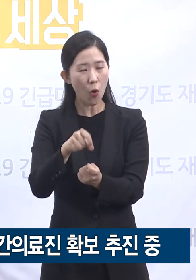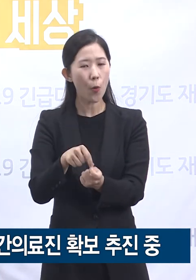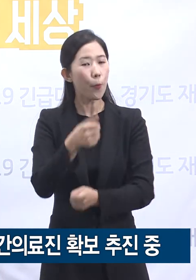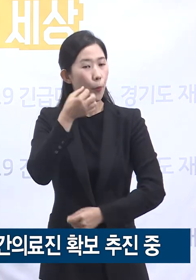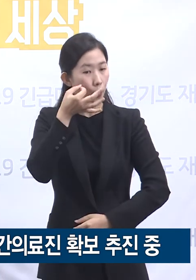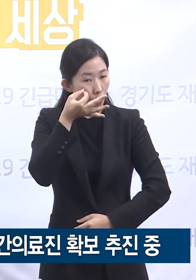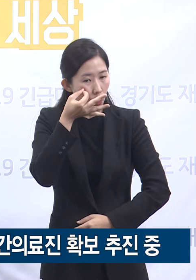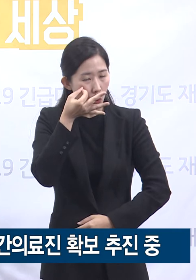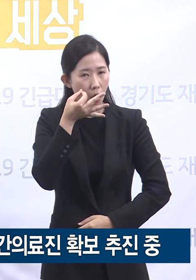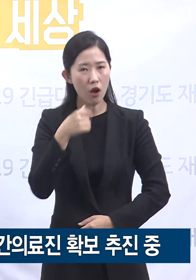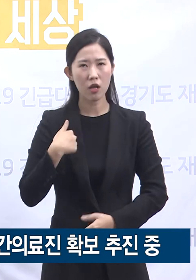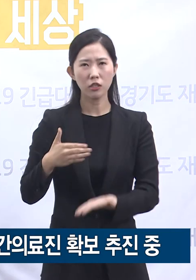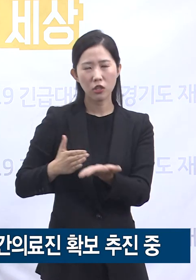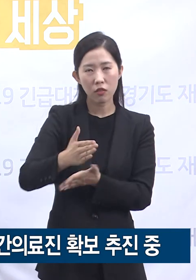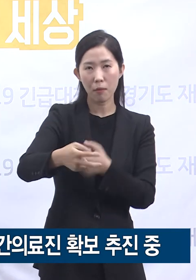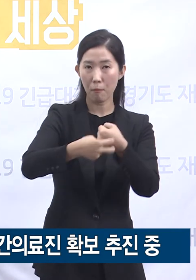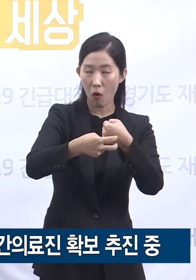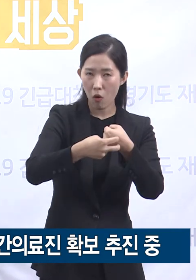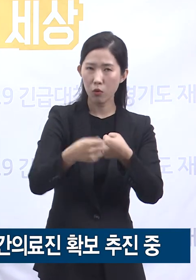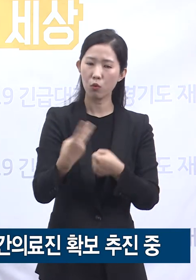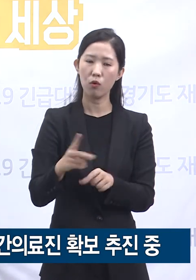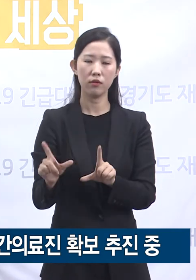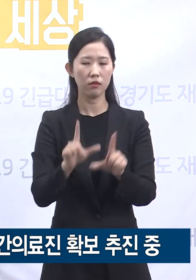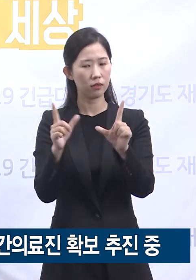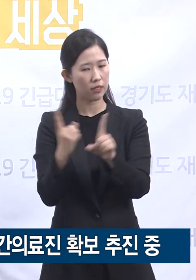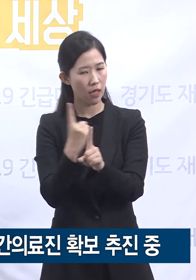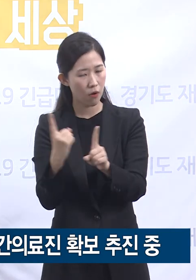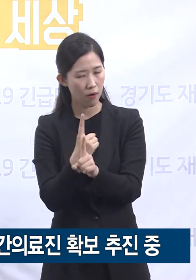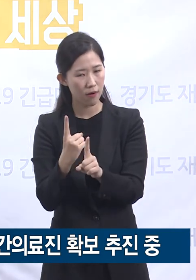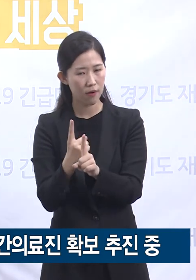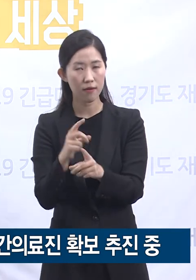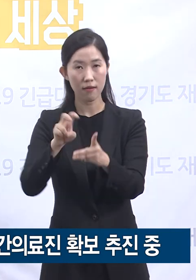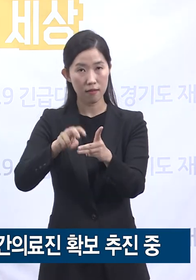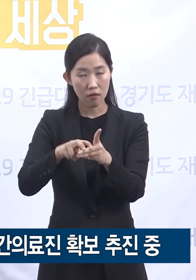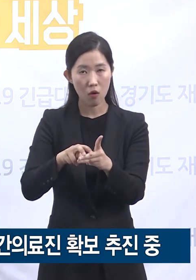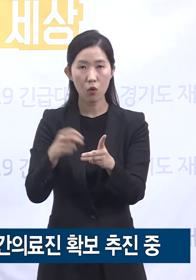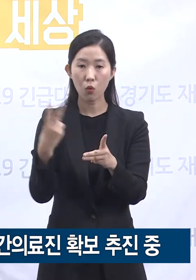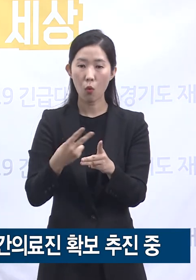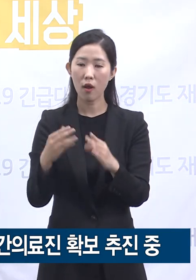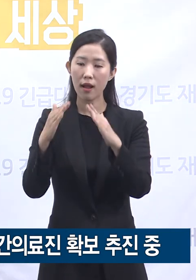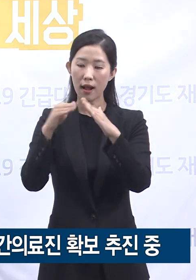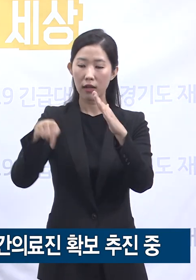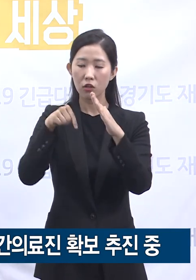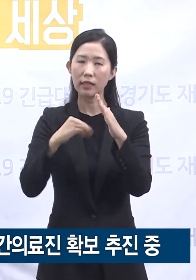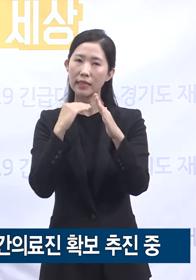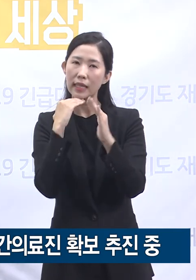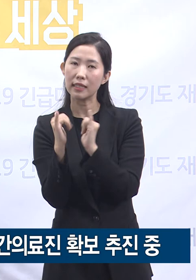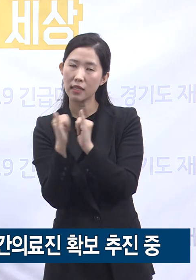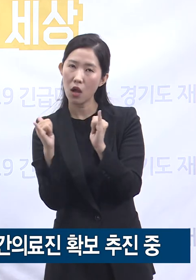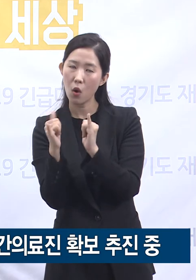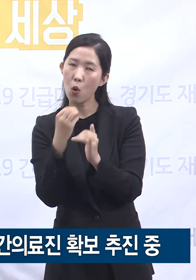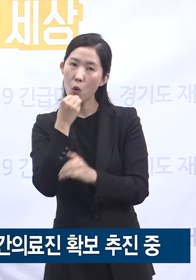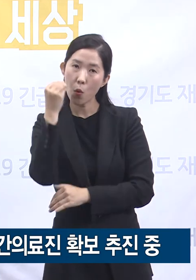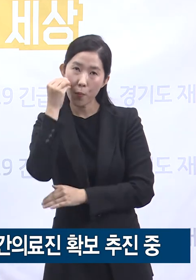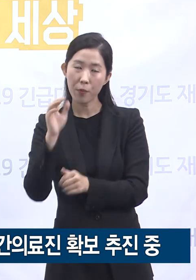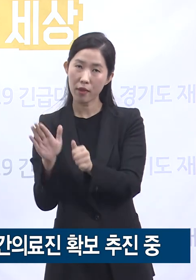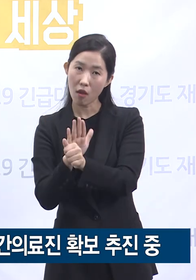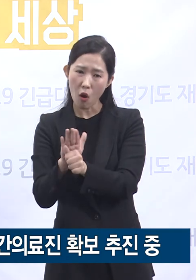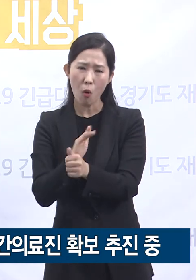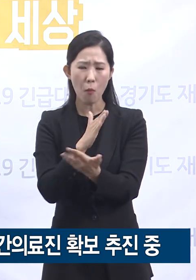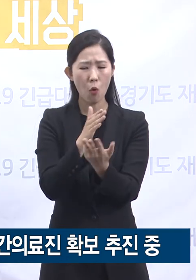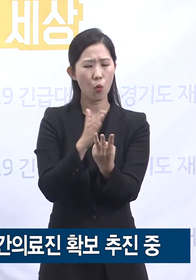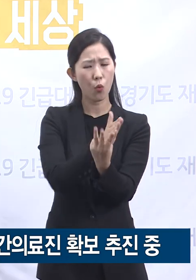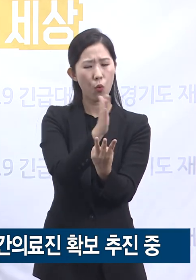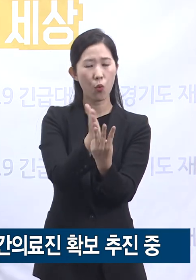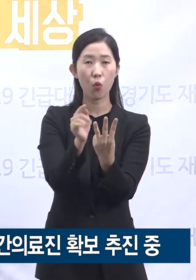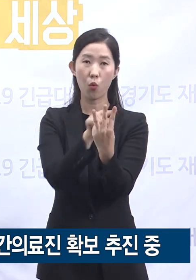전담병원, 생활치료센터, 가정대기자를 위한 홈케어 시스템 운영팀 등등에 배치할 것이고 중대본